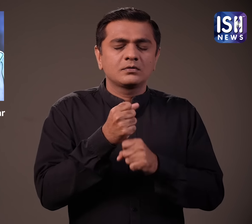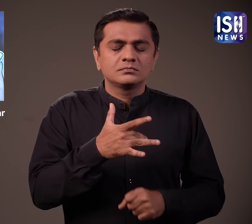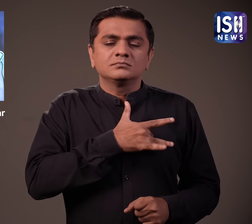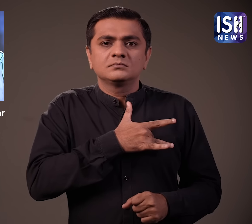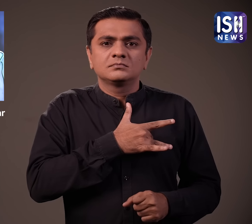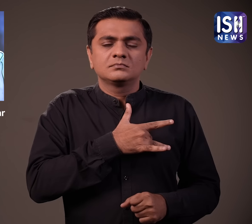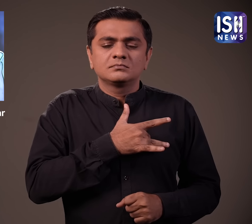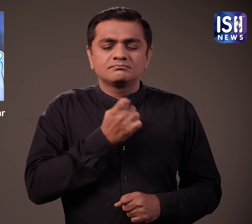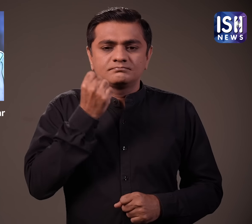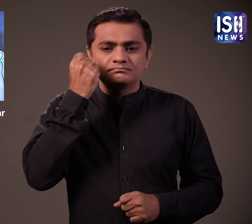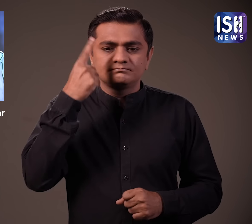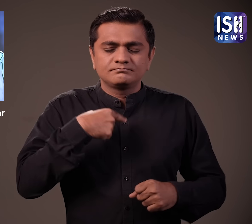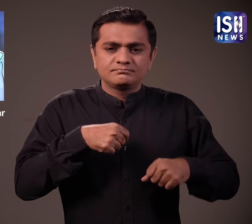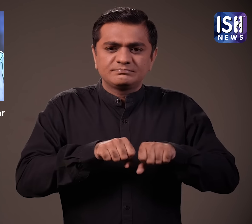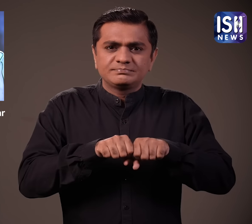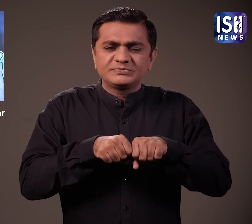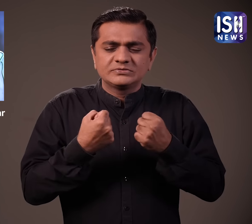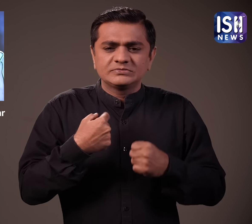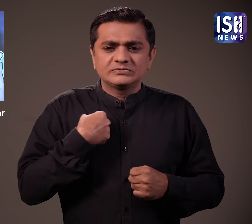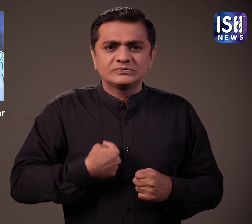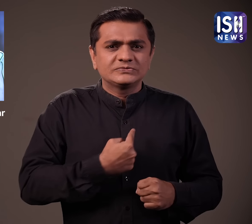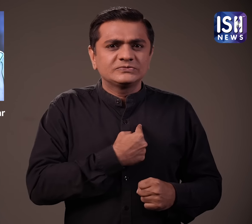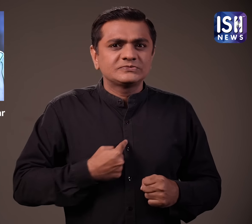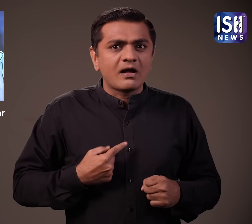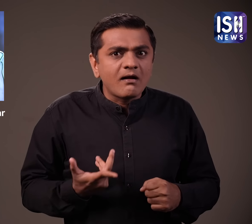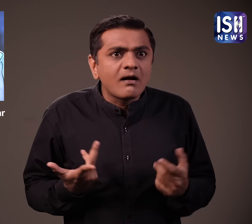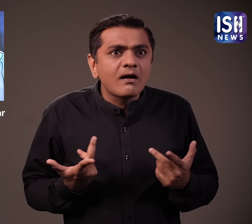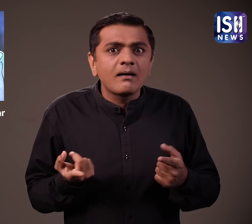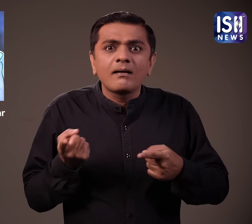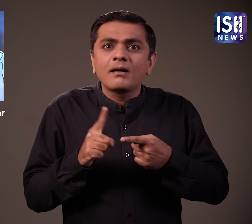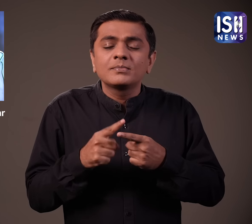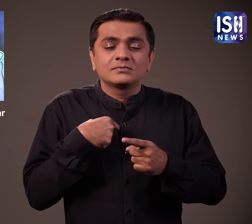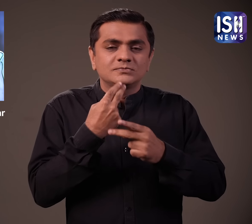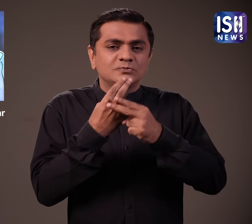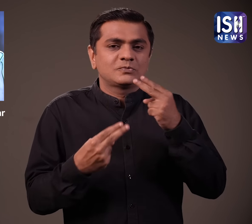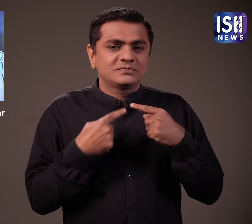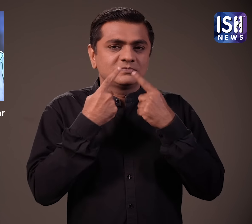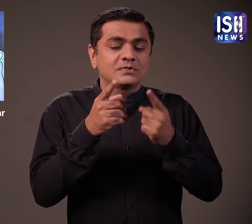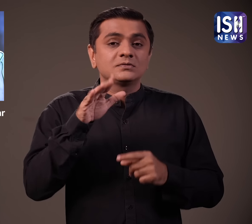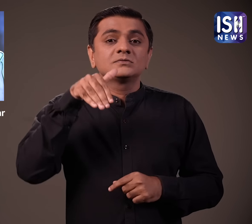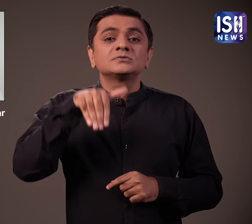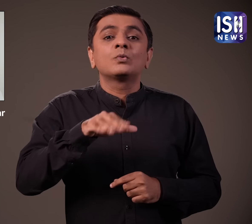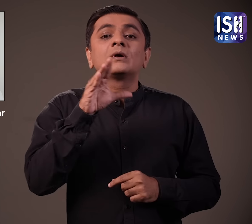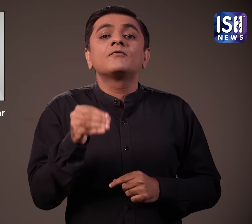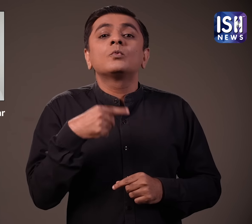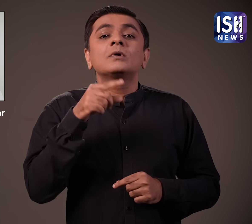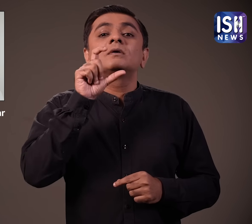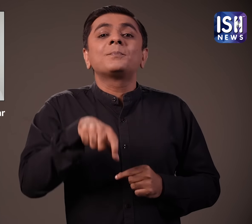नकारात्मक किया जिससे उन्हें अपनी गल्दी का एहसास हुआ मैं आपको उसके बारे में बताता हूँ जन्वरी तो हजार चौबिस